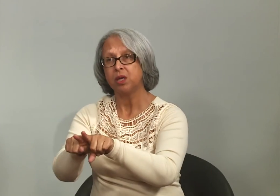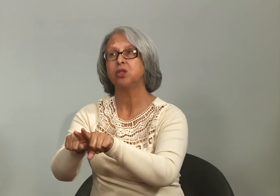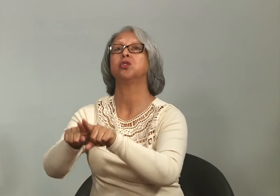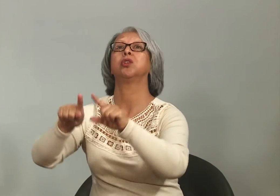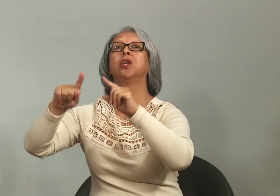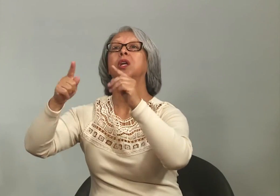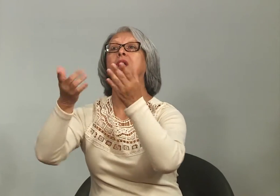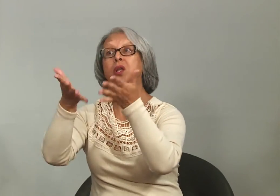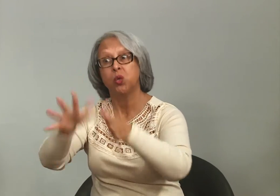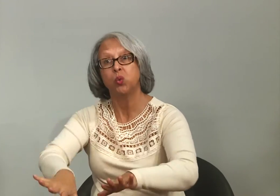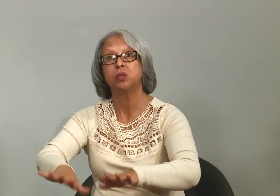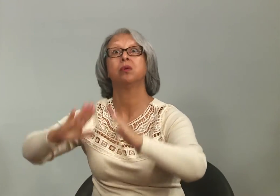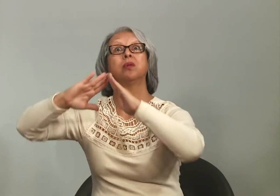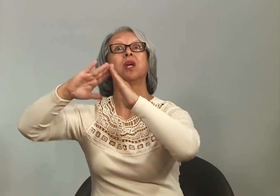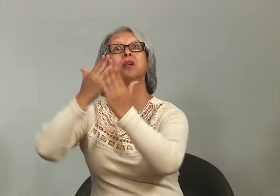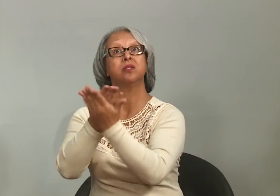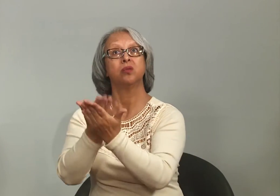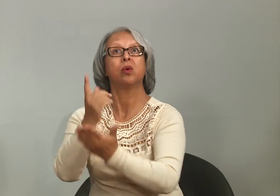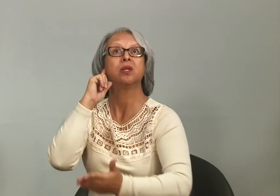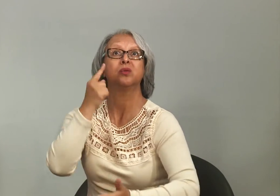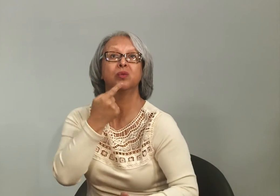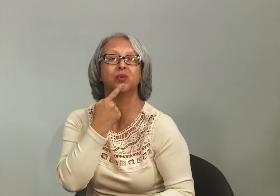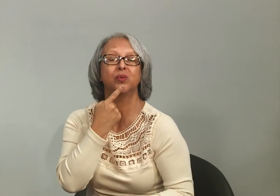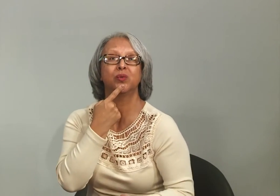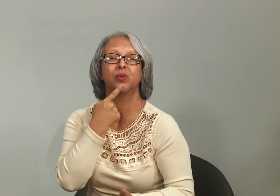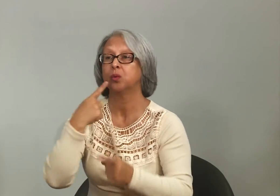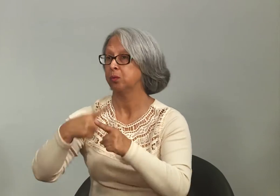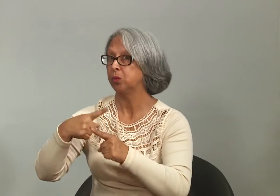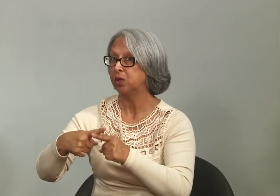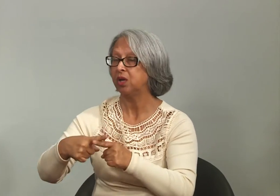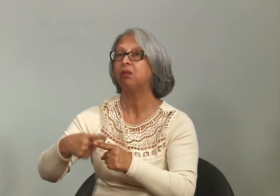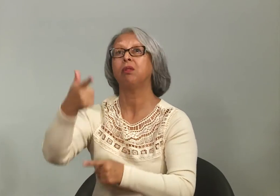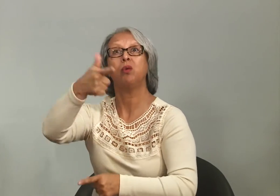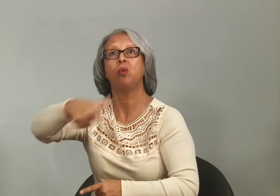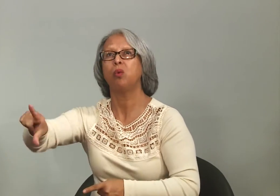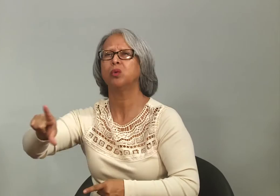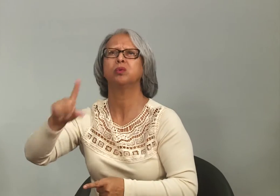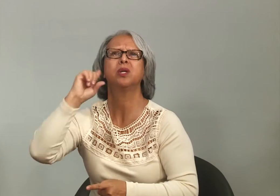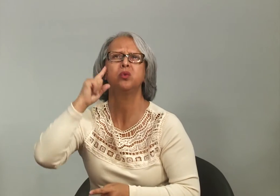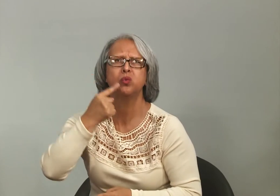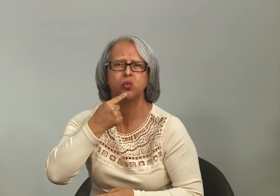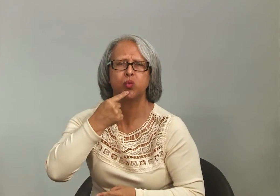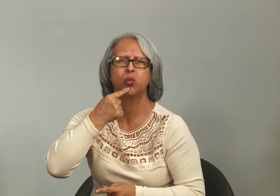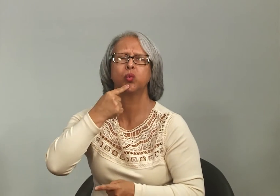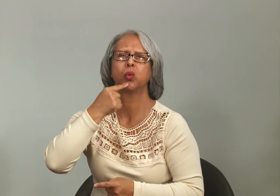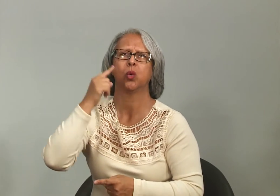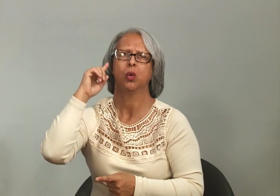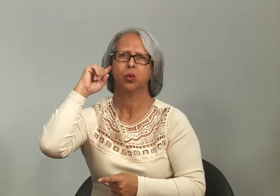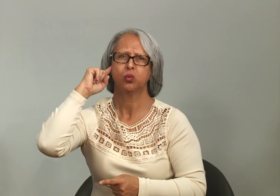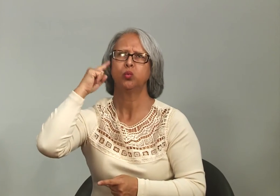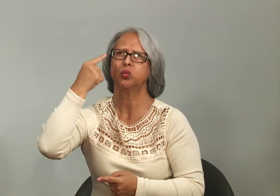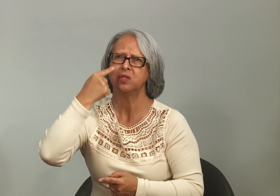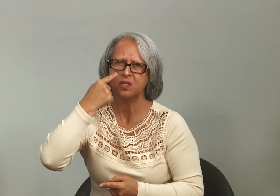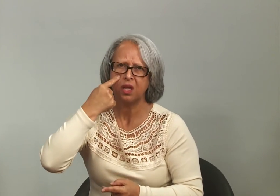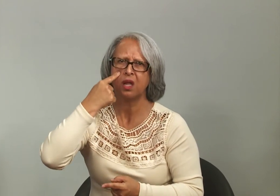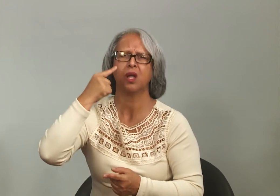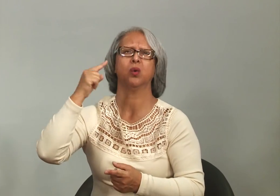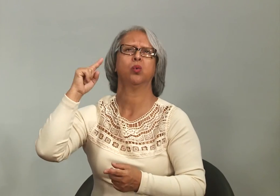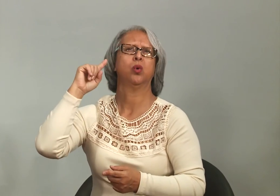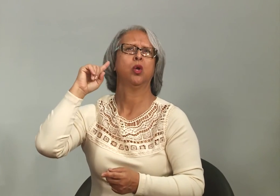também que a inclusão abrange as escolas de surdos, porque tem não só